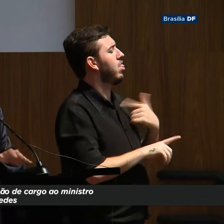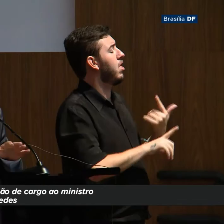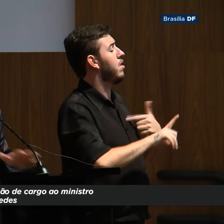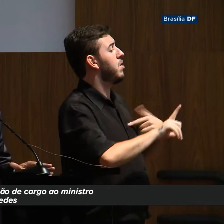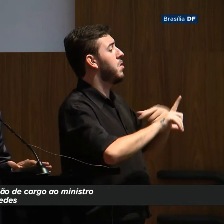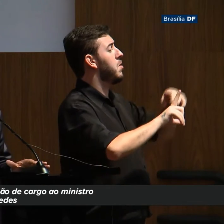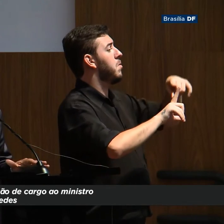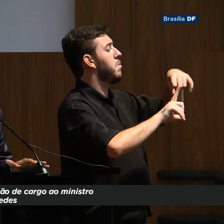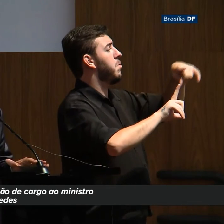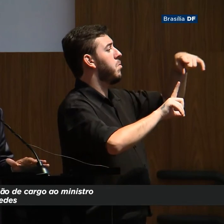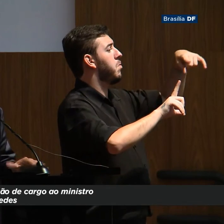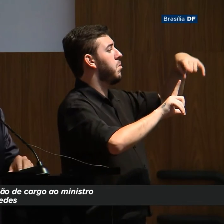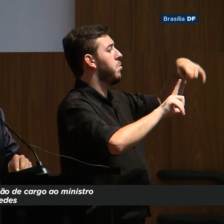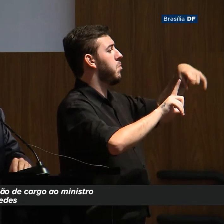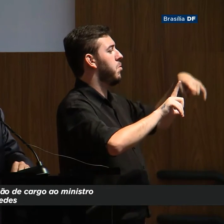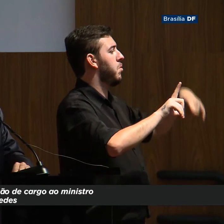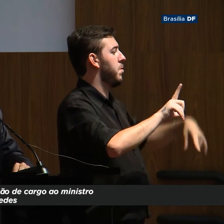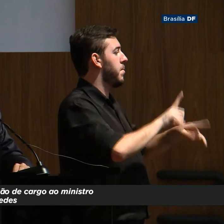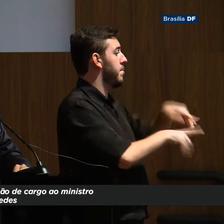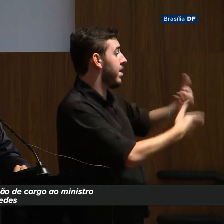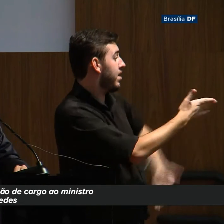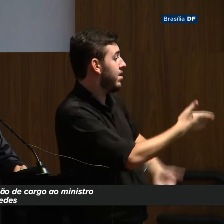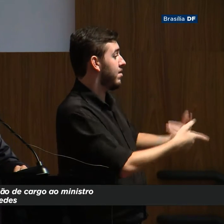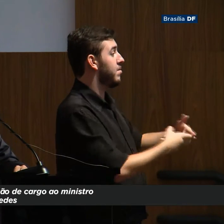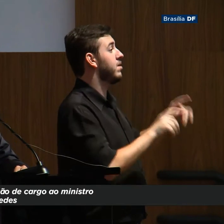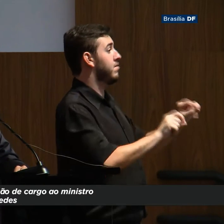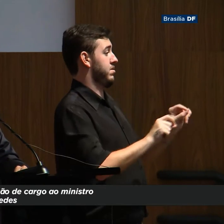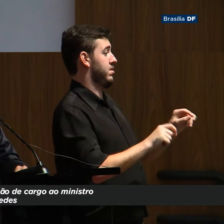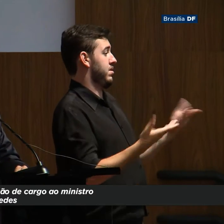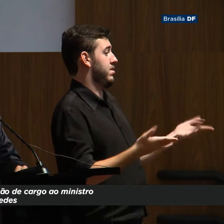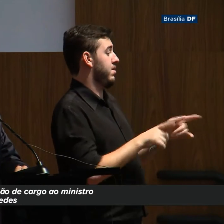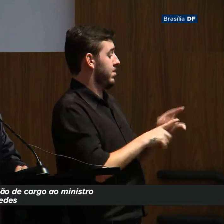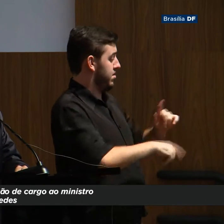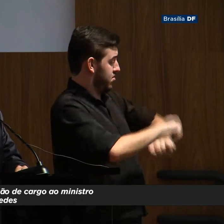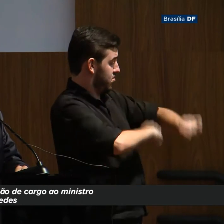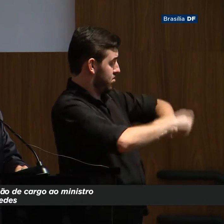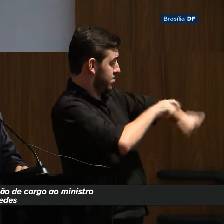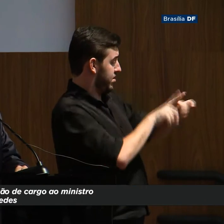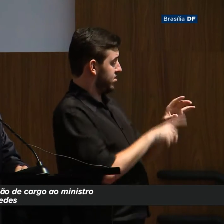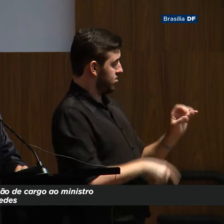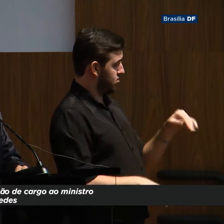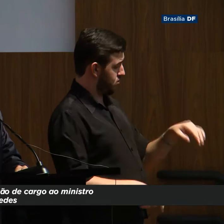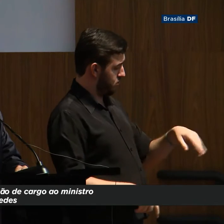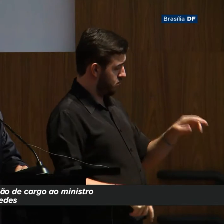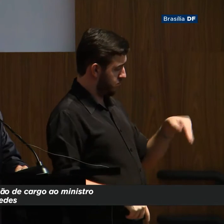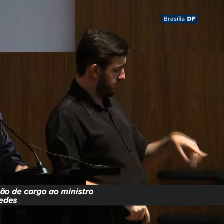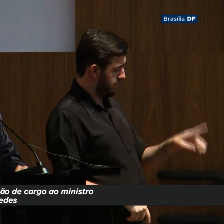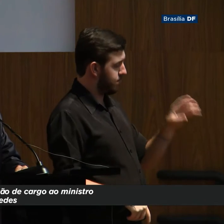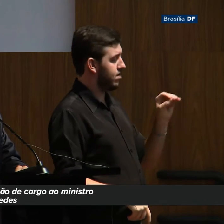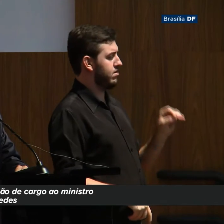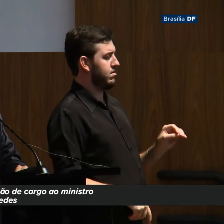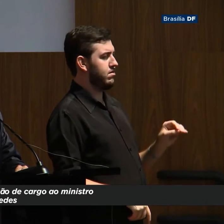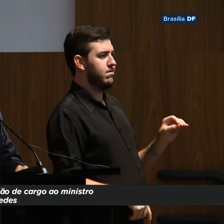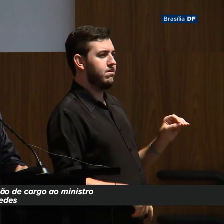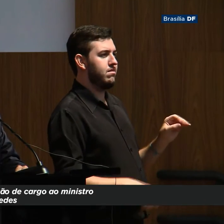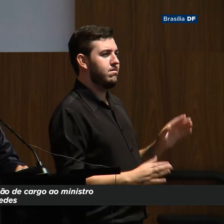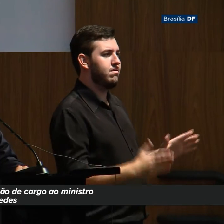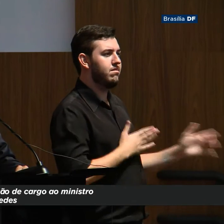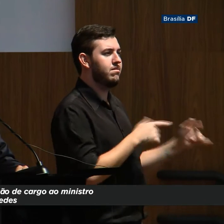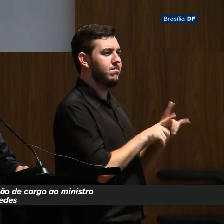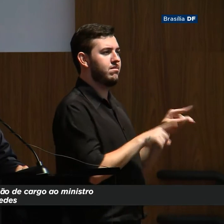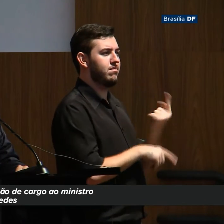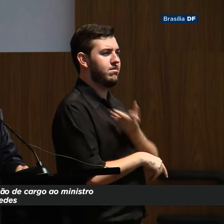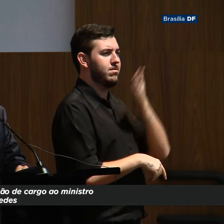de mercado. Essa economia de comando central, essa insistência no Estado como o motor do